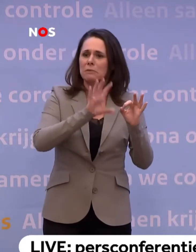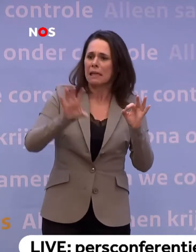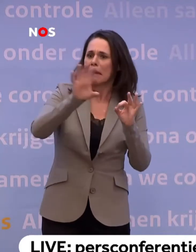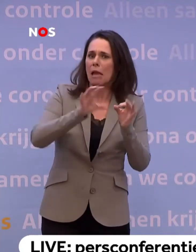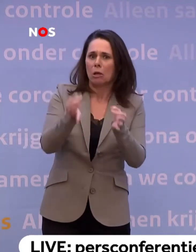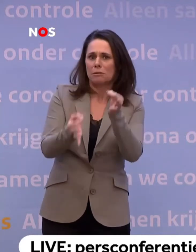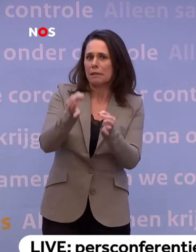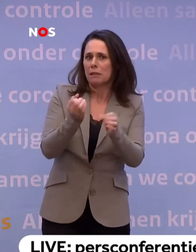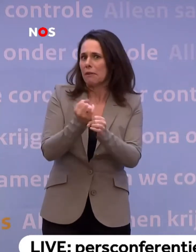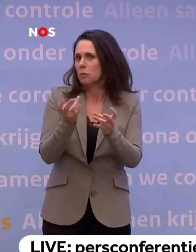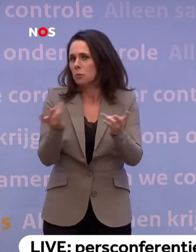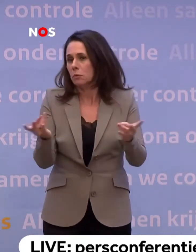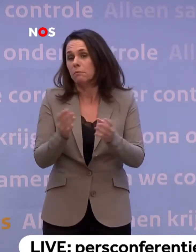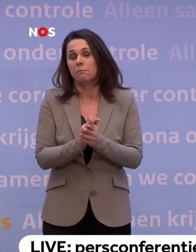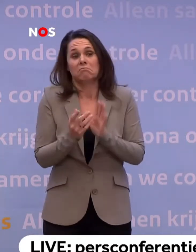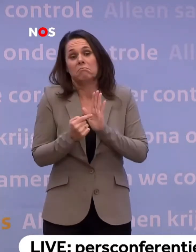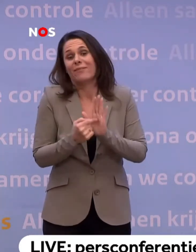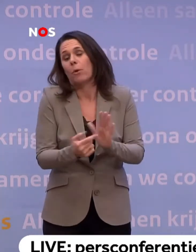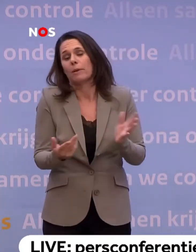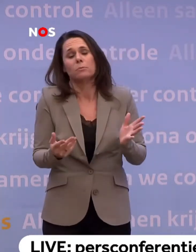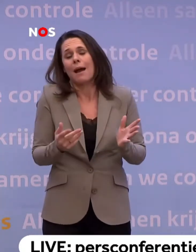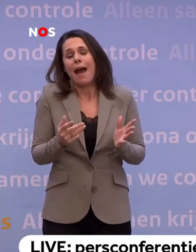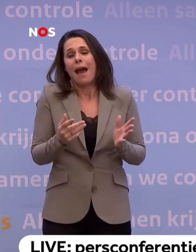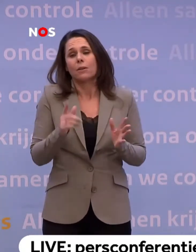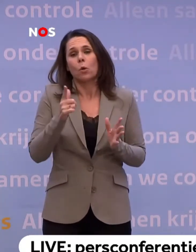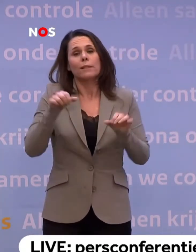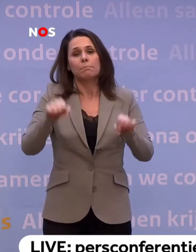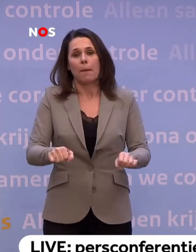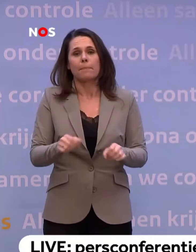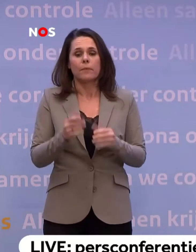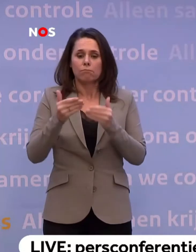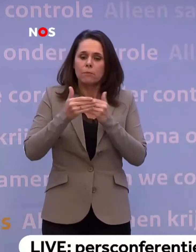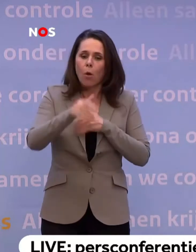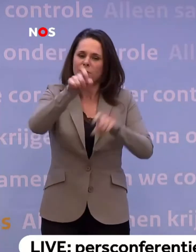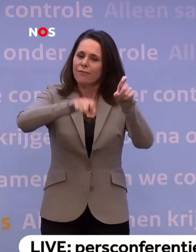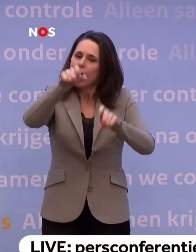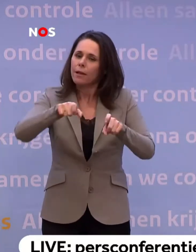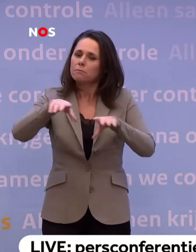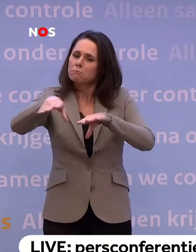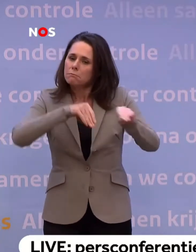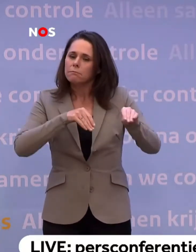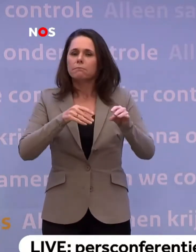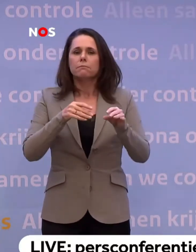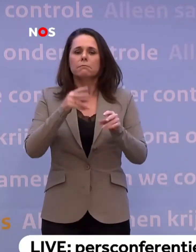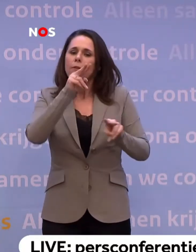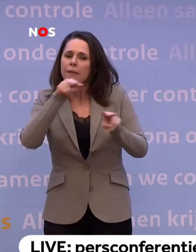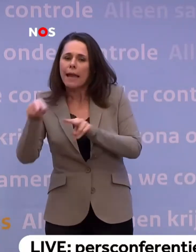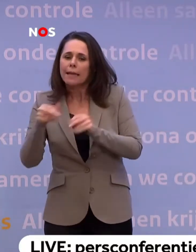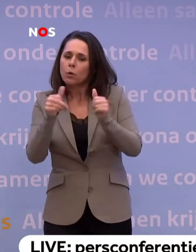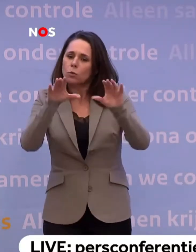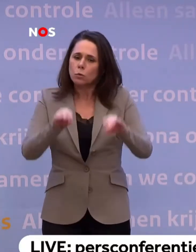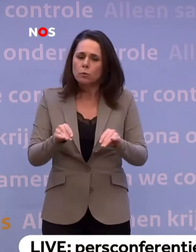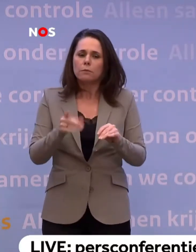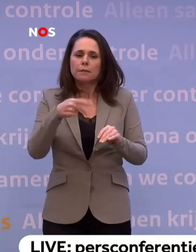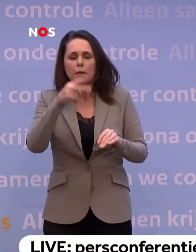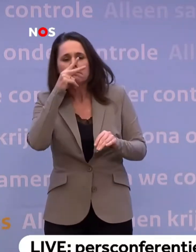werkt. Dat zou bijvoorbeeld een stap kunnen zijn. Maar laat ik daar nog even niet op vooruit lopen. Laten we de komende weken nemen om die verkenning heel erg goed te doen... ...om vervolgens te kijken hoe